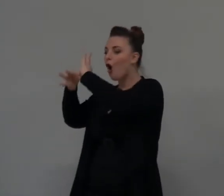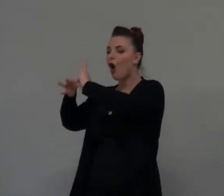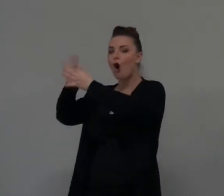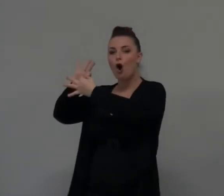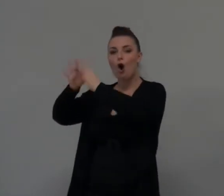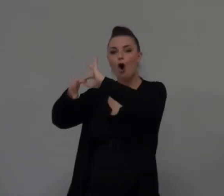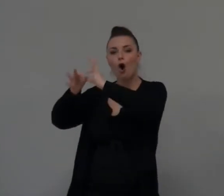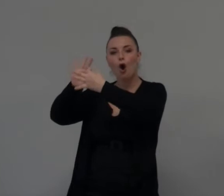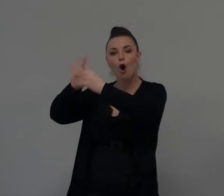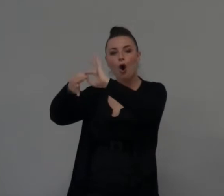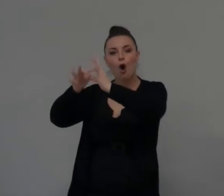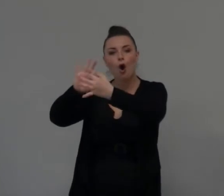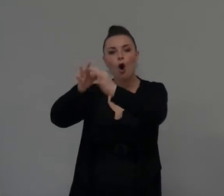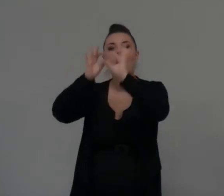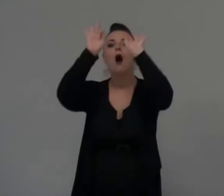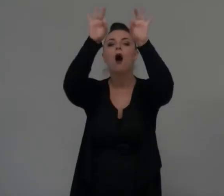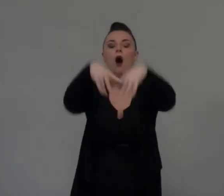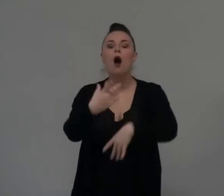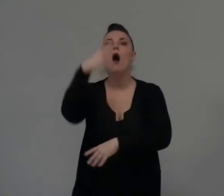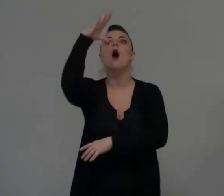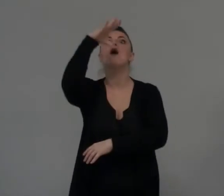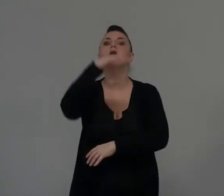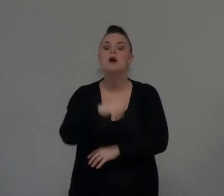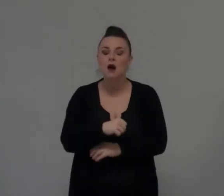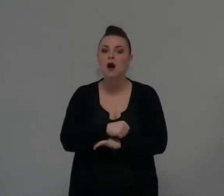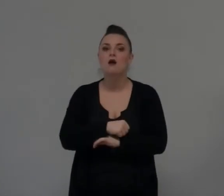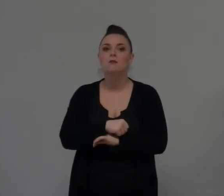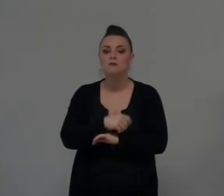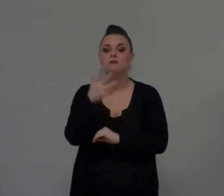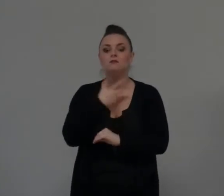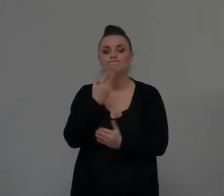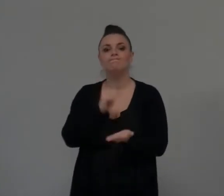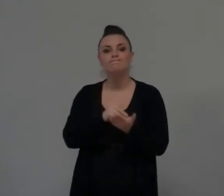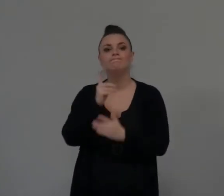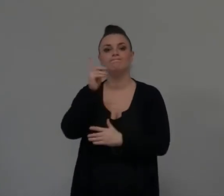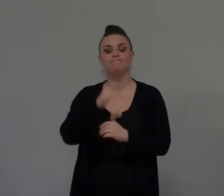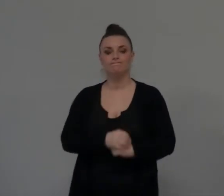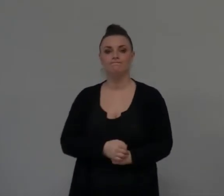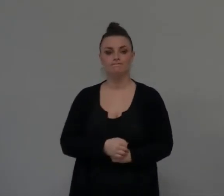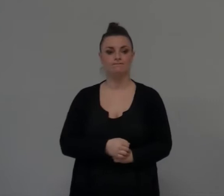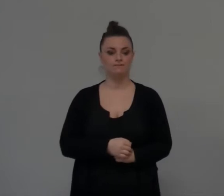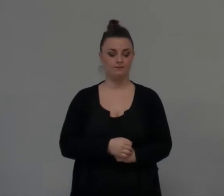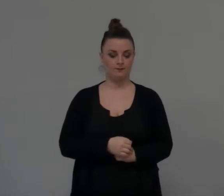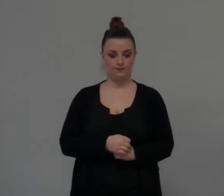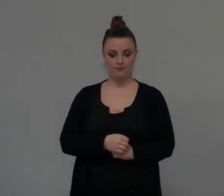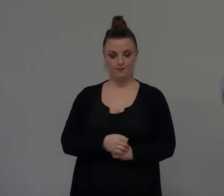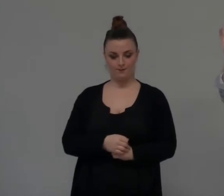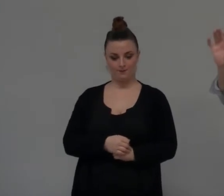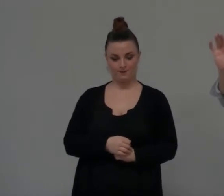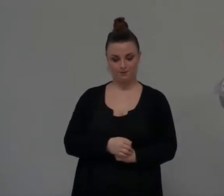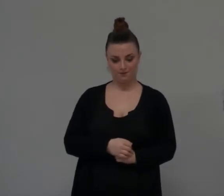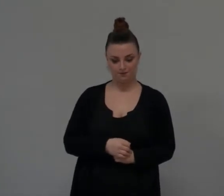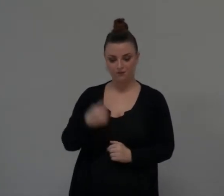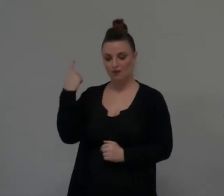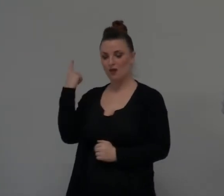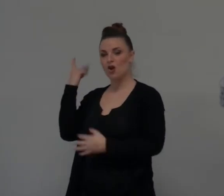che noi conosciamo, c'è la presente sulla settimana di equimistica Unisci i punti dall'1 al 100 Allora dall